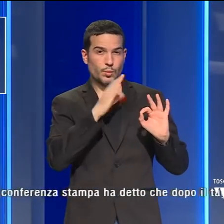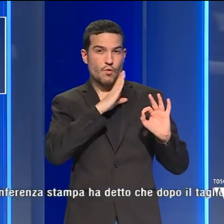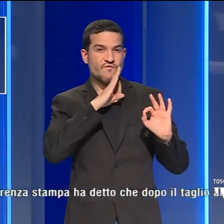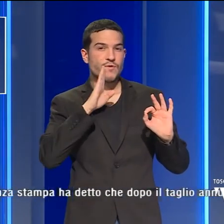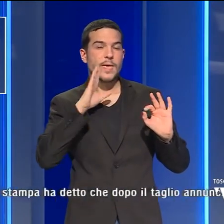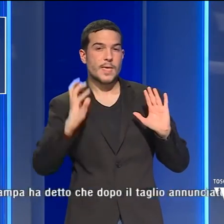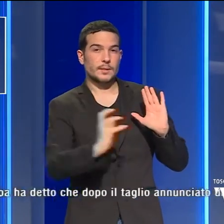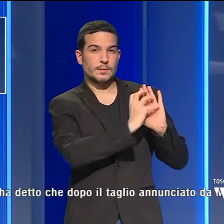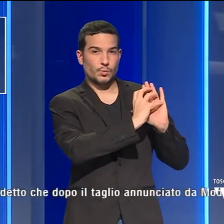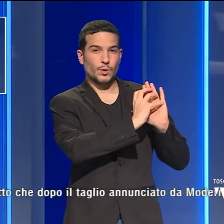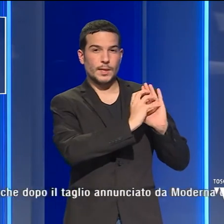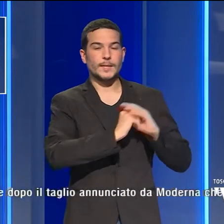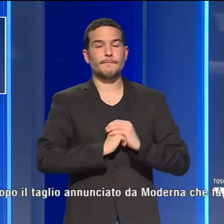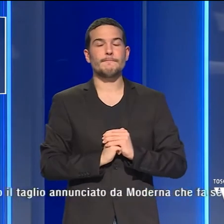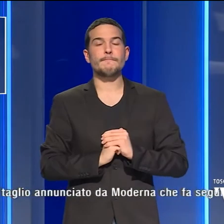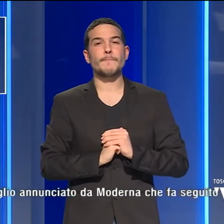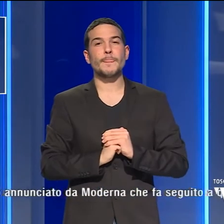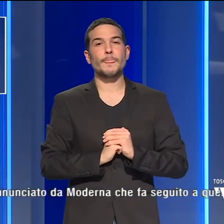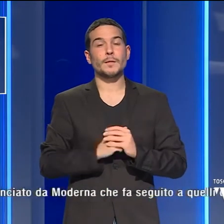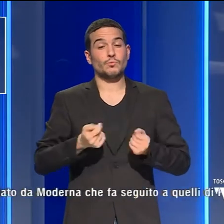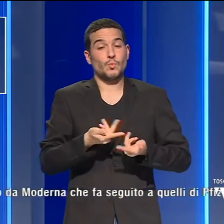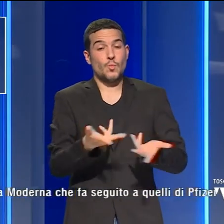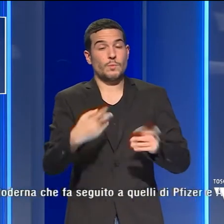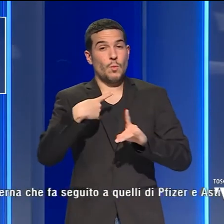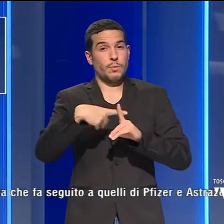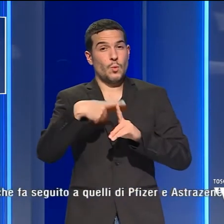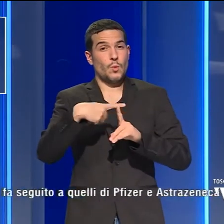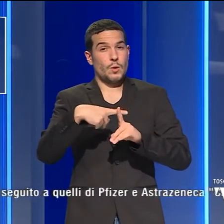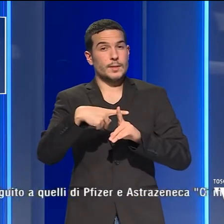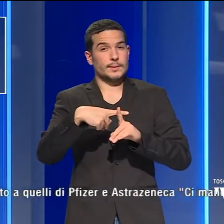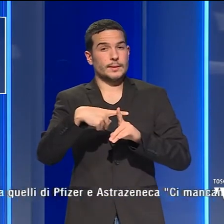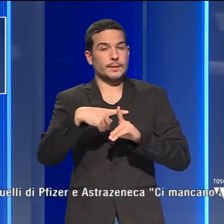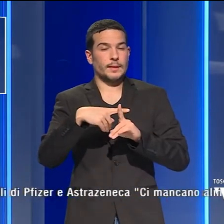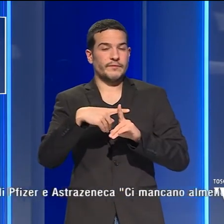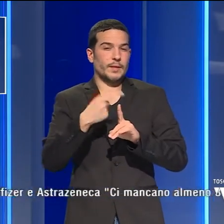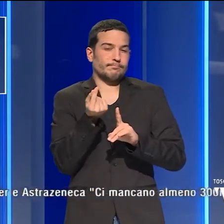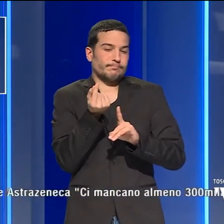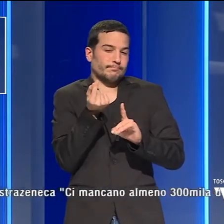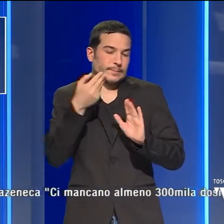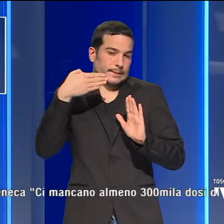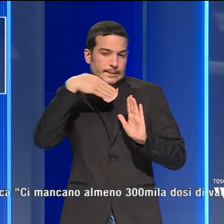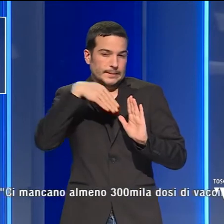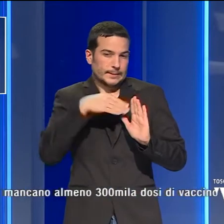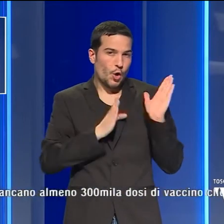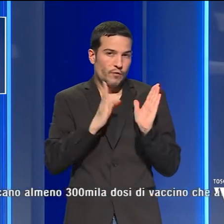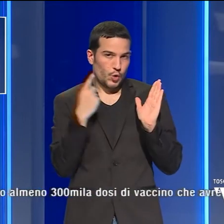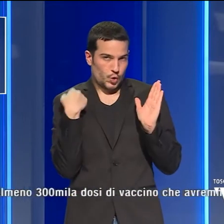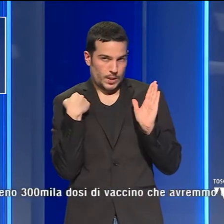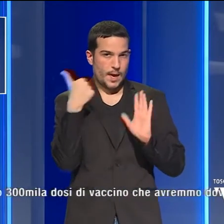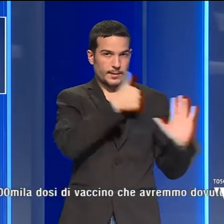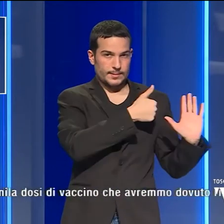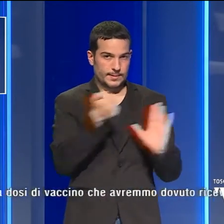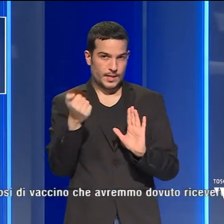pagina Facebook. Il numero dei nuovi positivi è lievemente più basso rispetto a ieri, erano